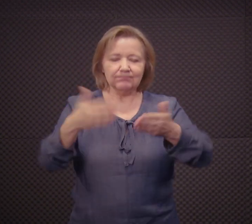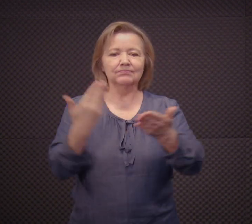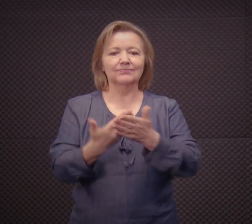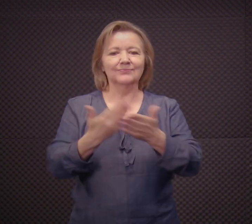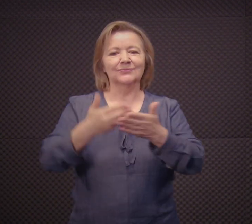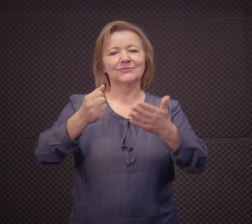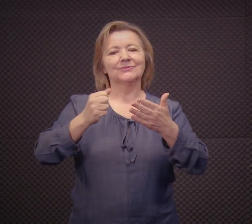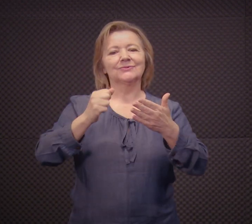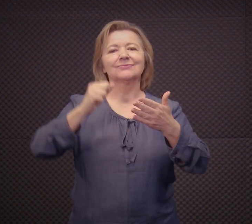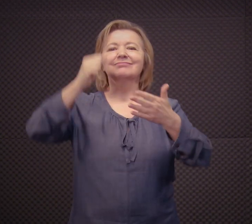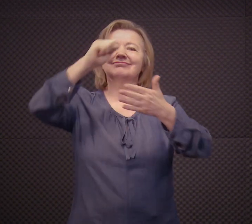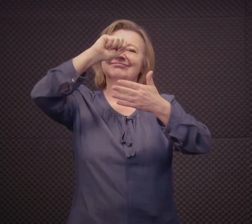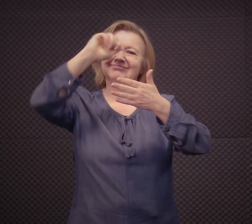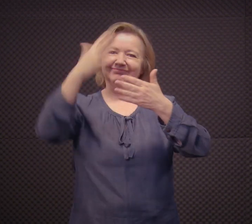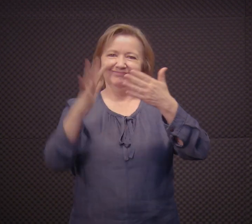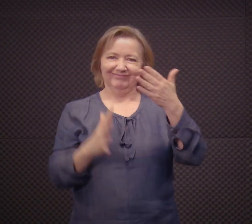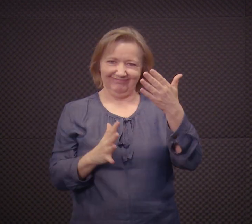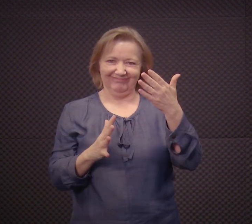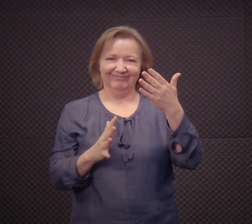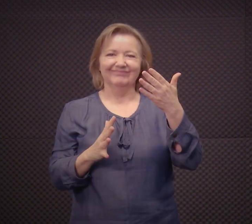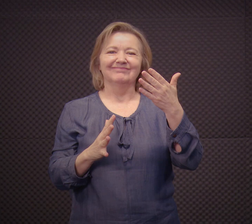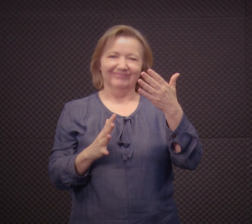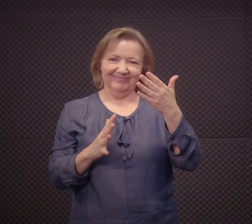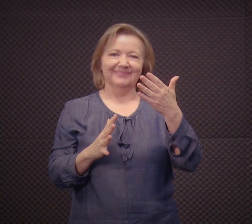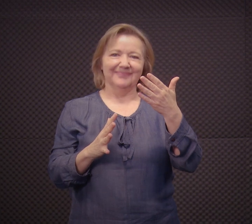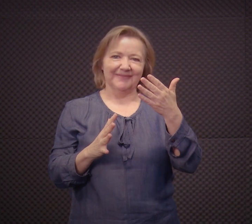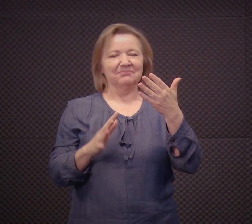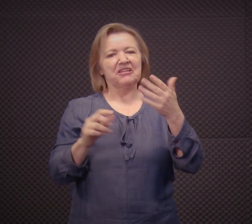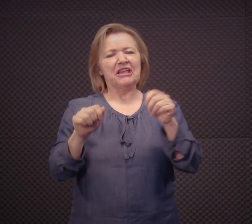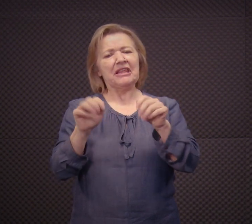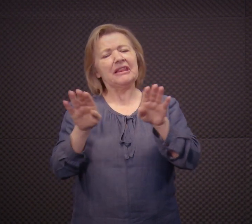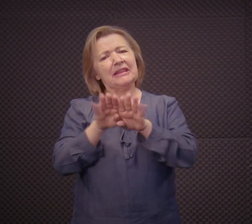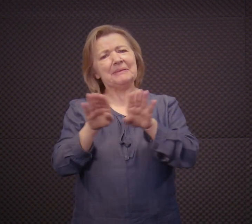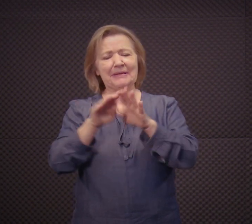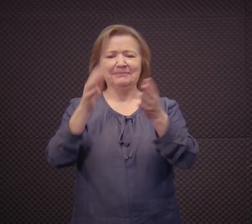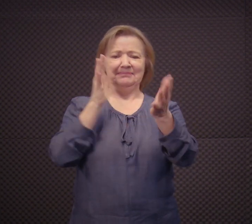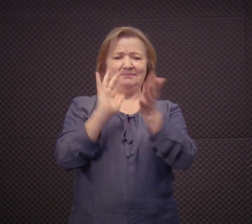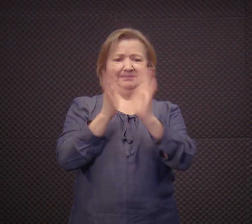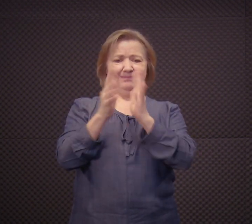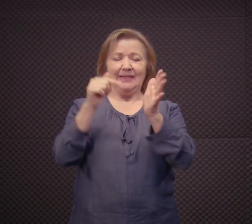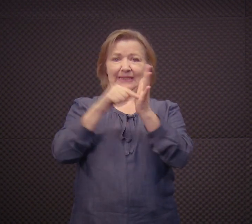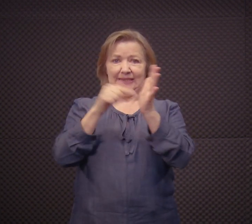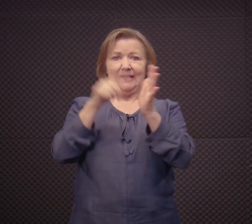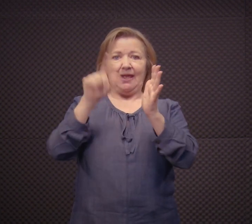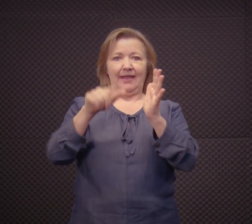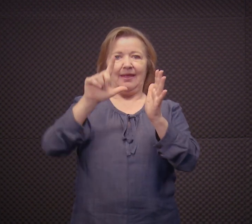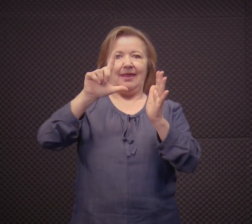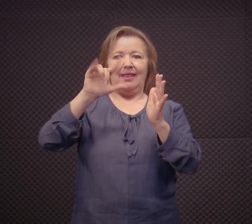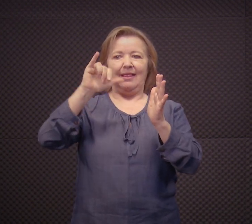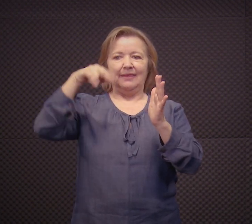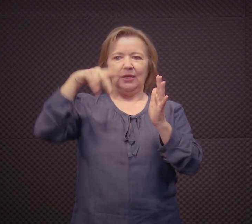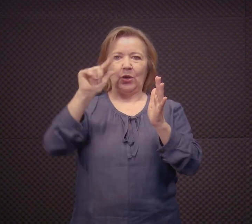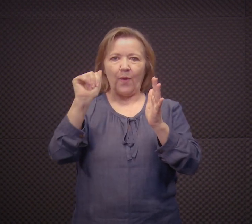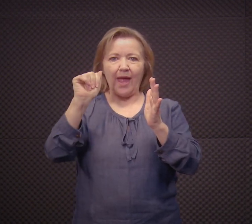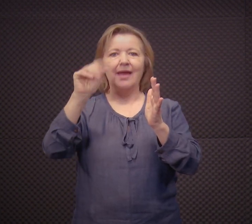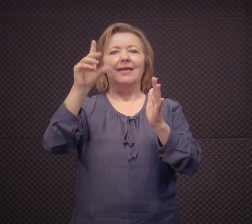O segundo, na segunda unidade, é língua de sinais, né? Libras. O que é Libras?